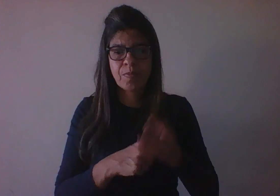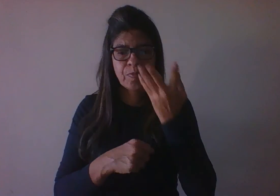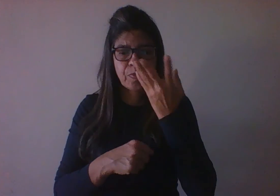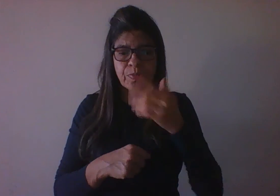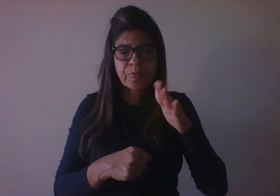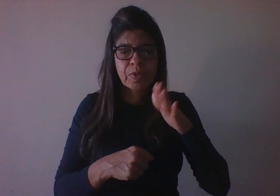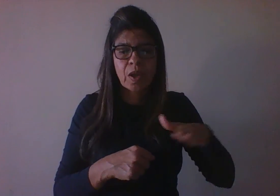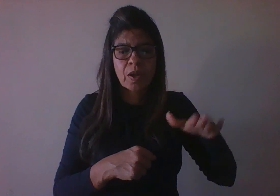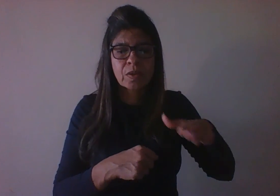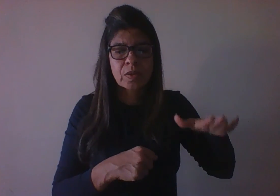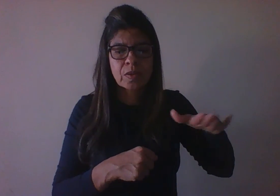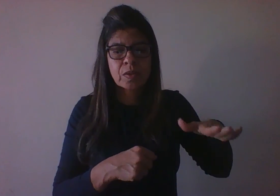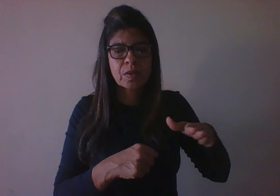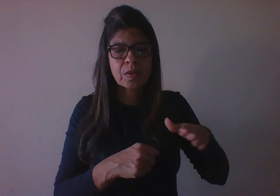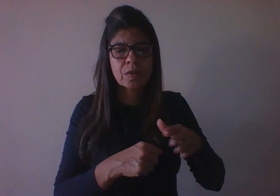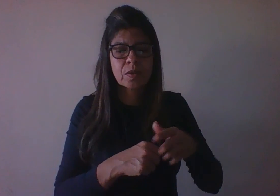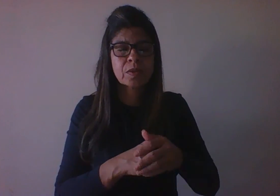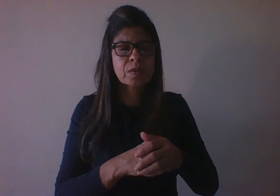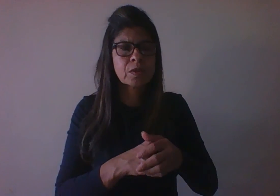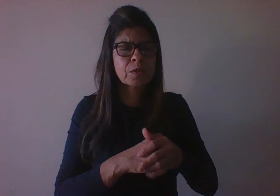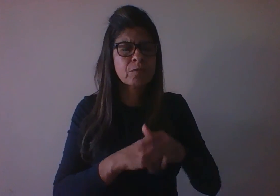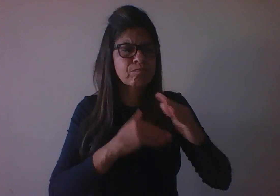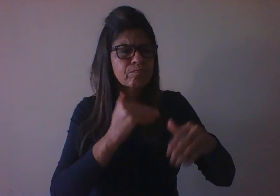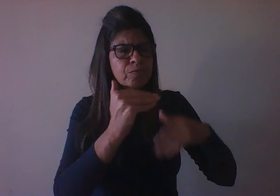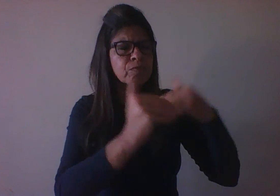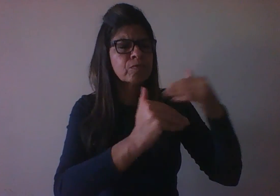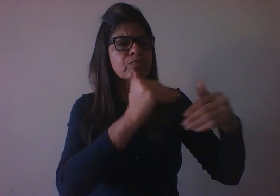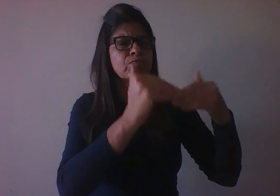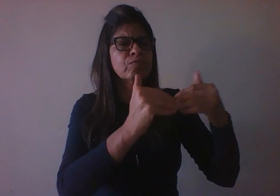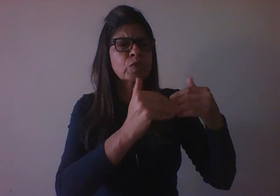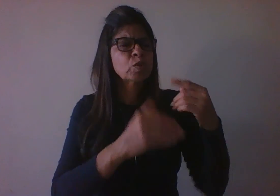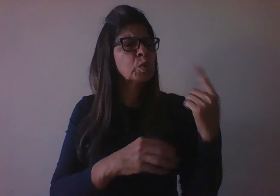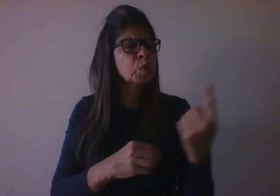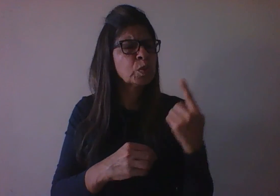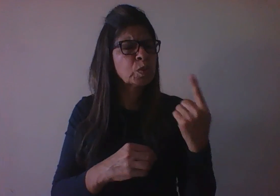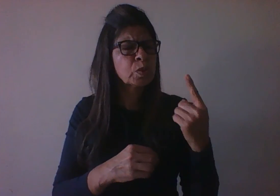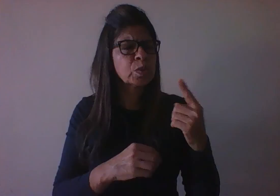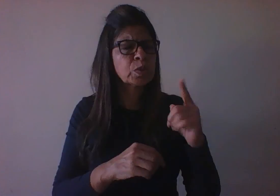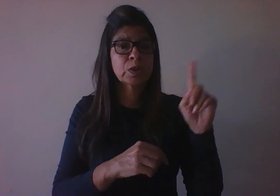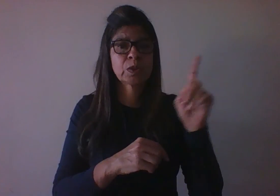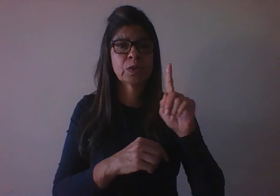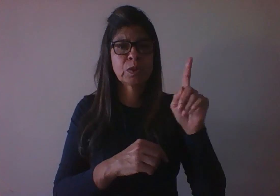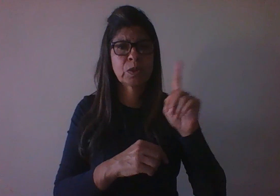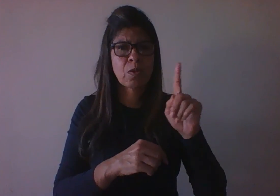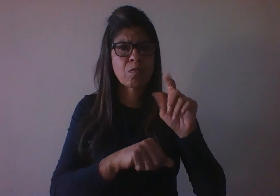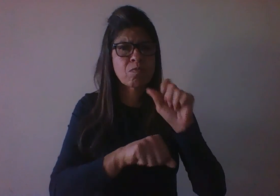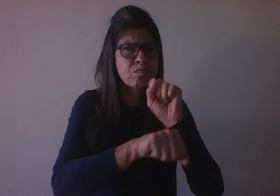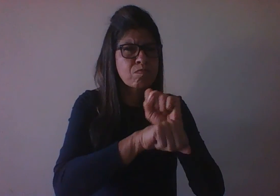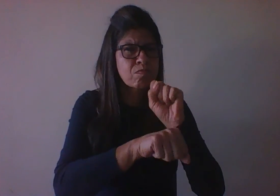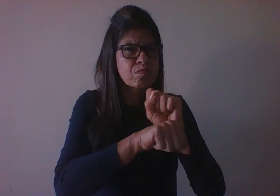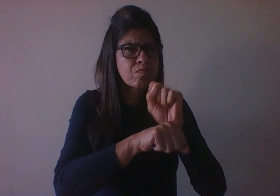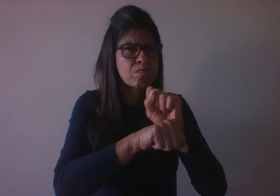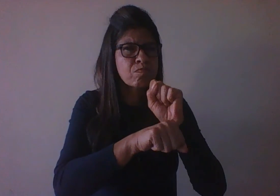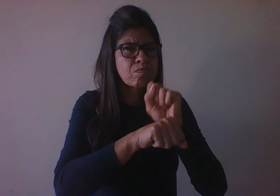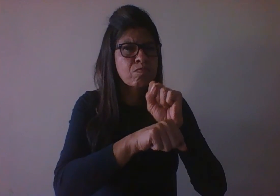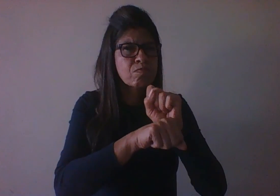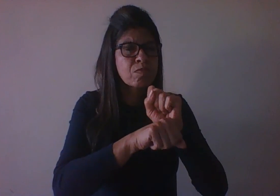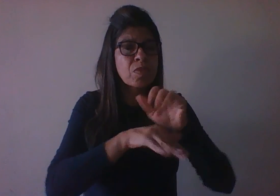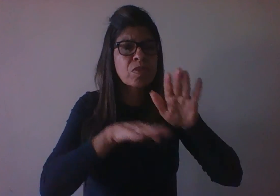sozinha, apenas pelo crescimento. Ela dependerá das experiências que tiver com outros adultos para se desenvolver através